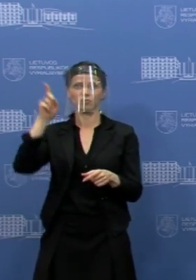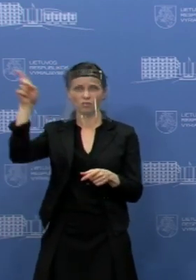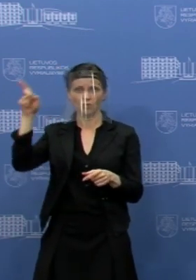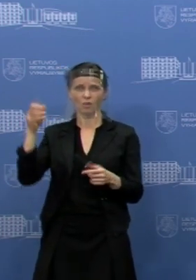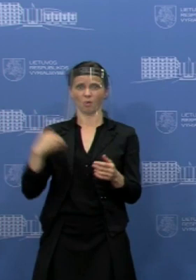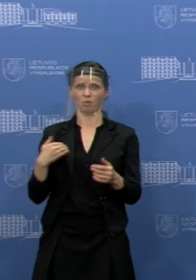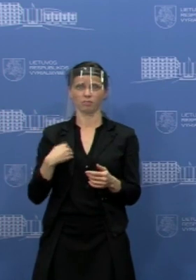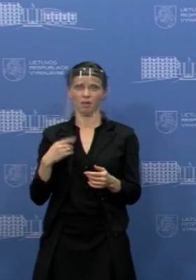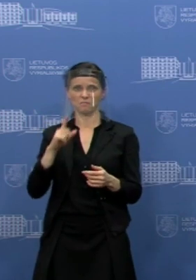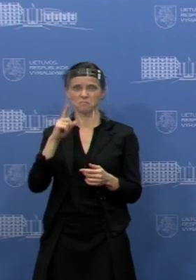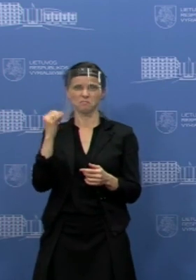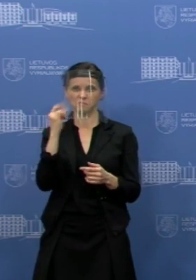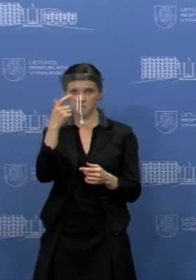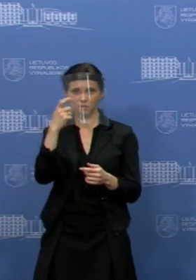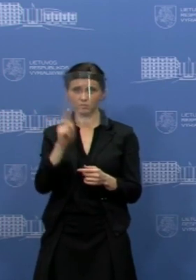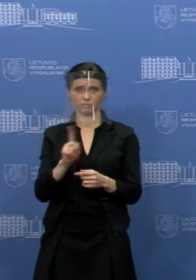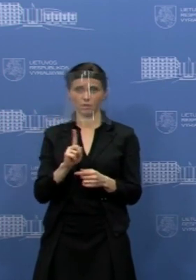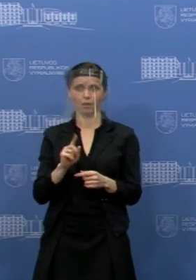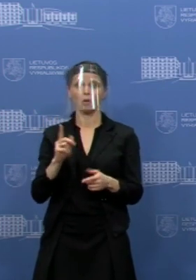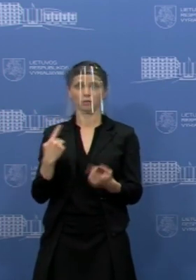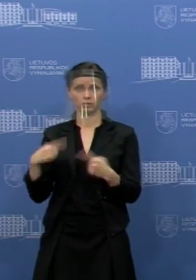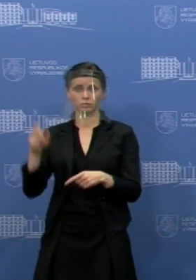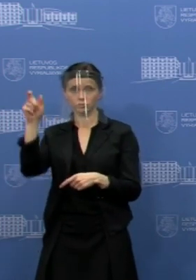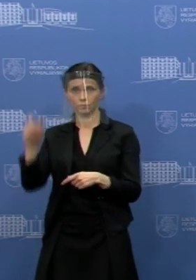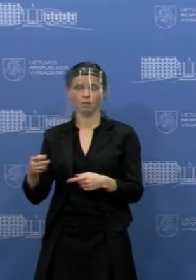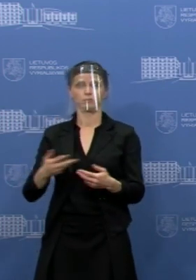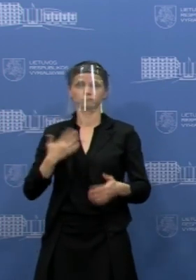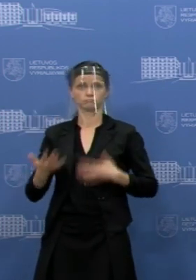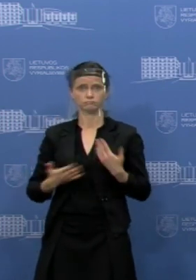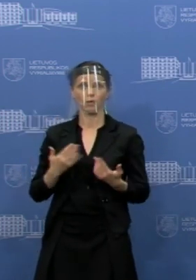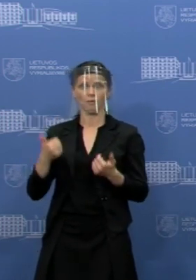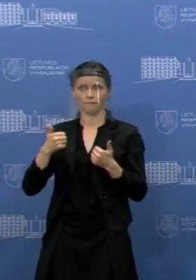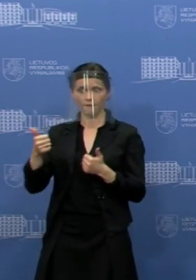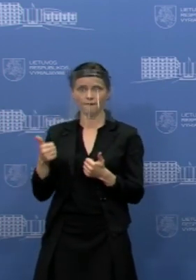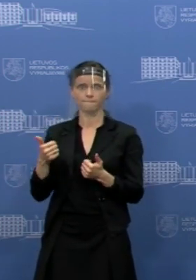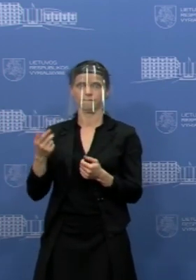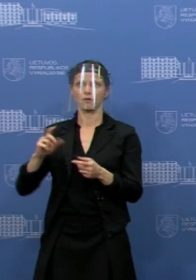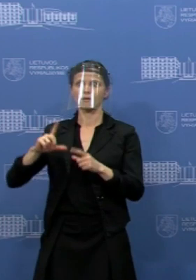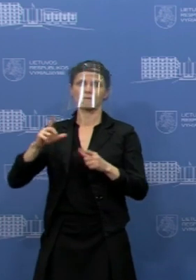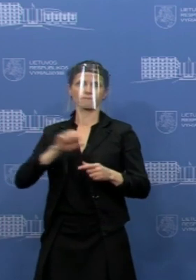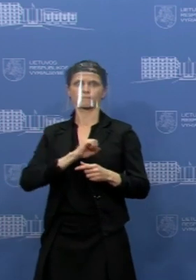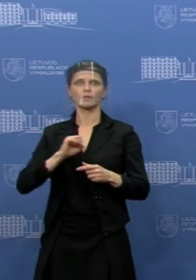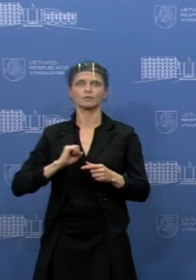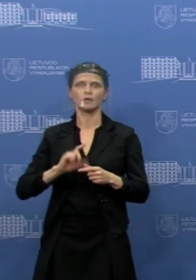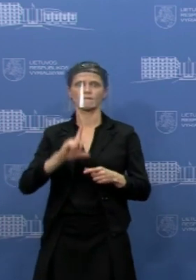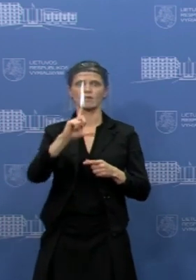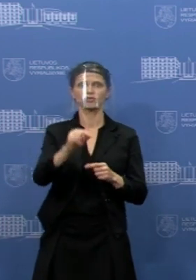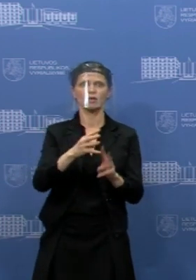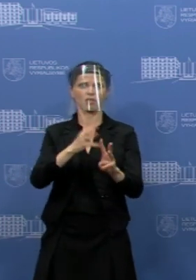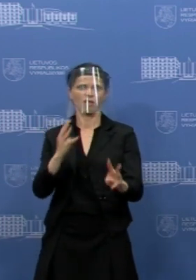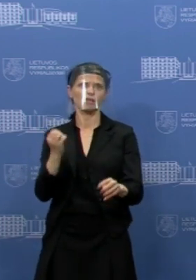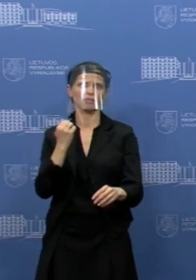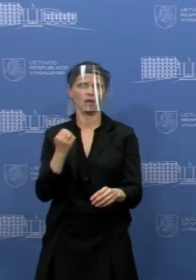tikrai nemaža dali žmonių ir džiaugiasi, kad gali tokias gauti, jam nereikia važiuoti, kažkur sudėtingai laukti ir